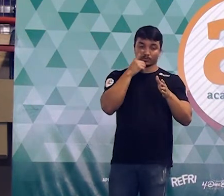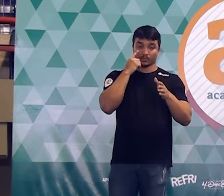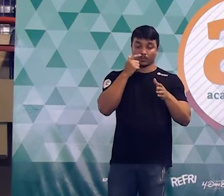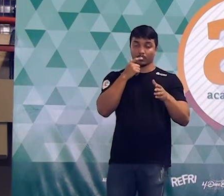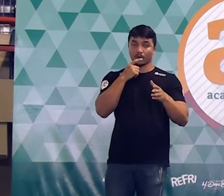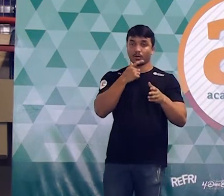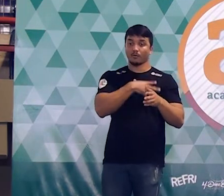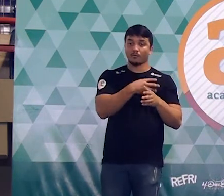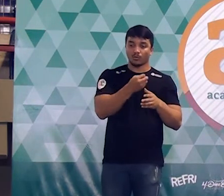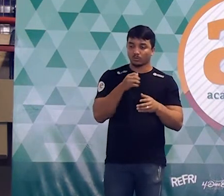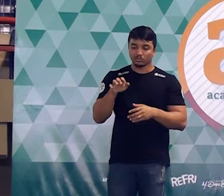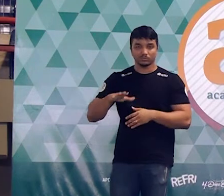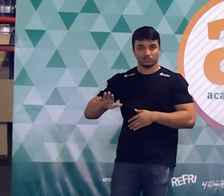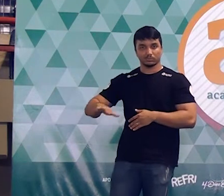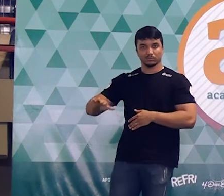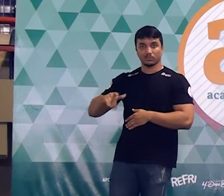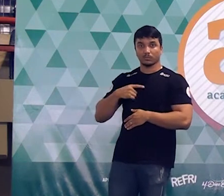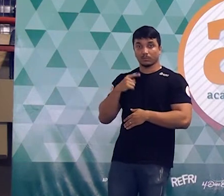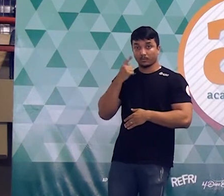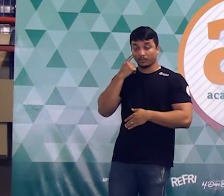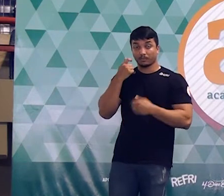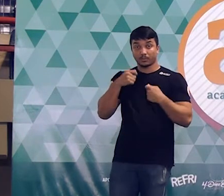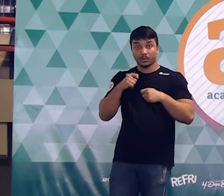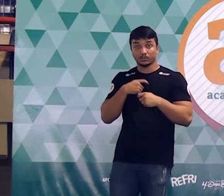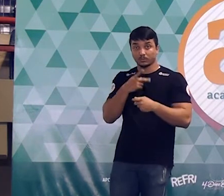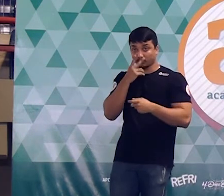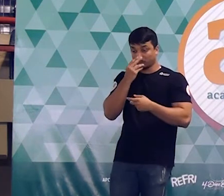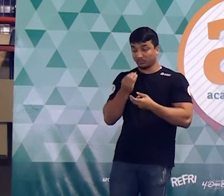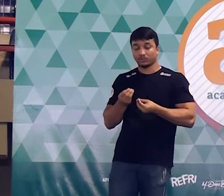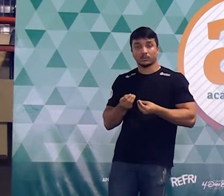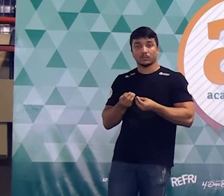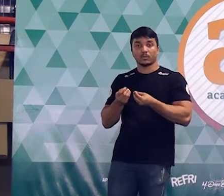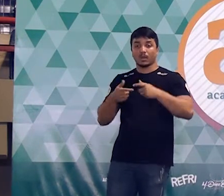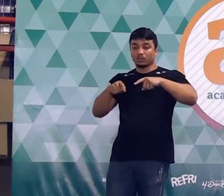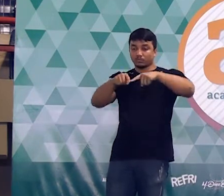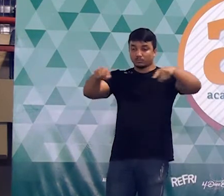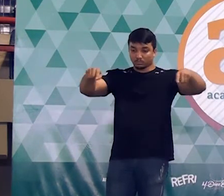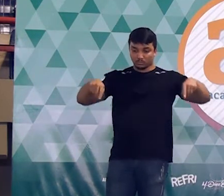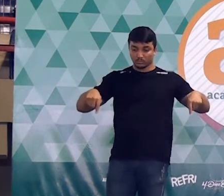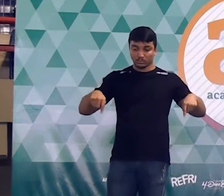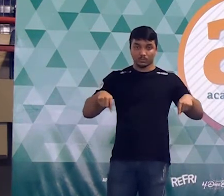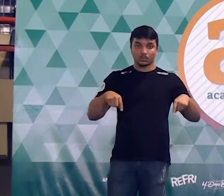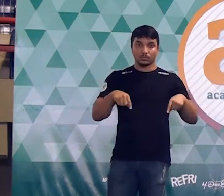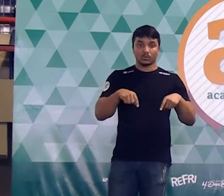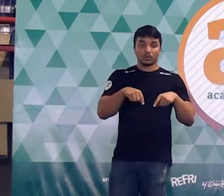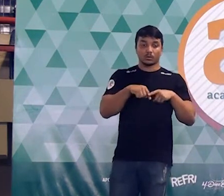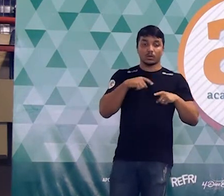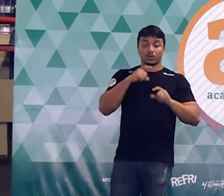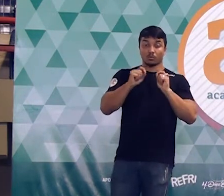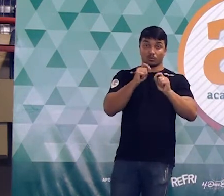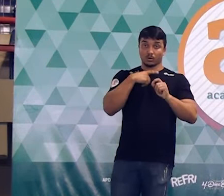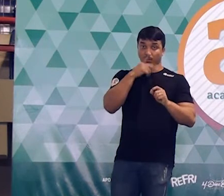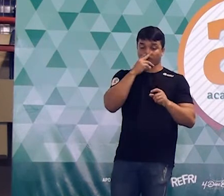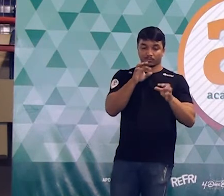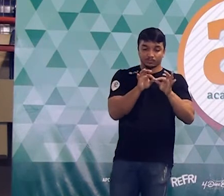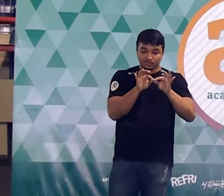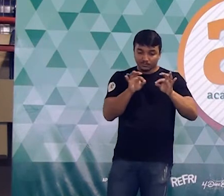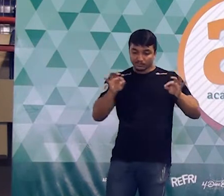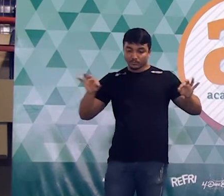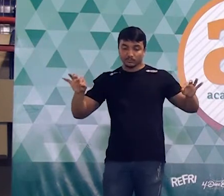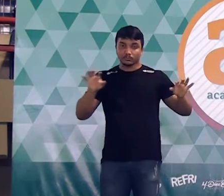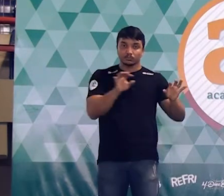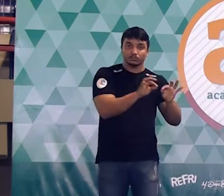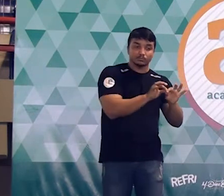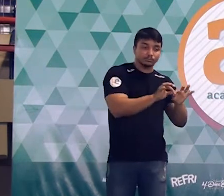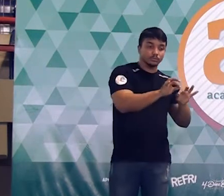o filho mais novo, esse senhor precisa encontrar um terreno retangular cujas medidas em metro do comprimento e da largura